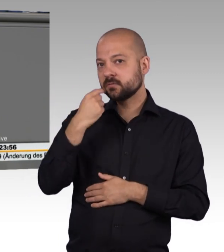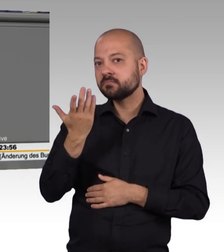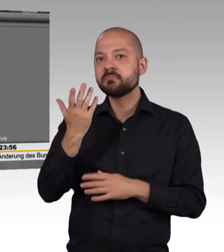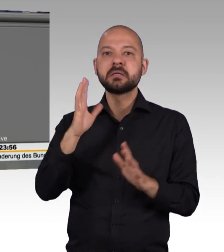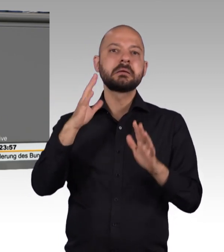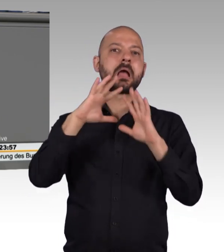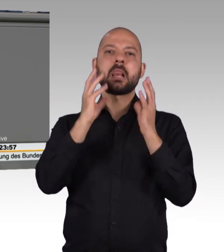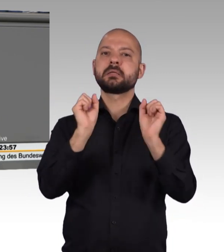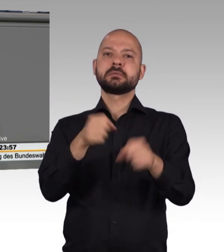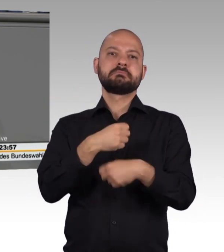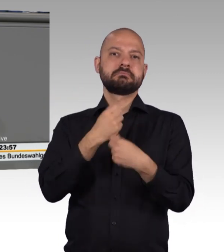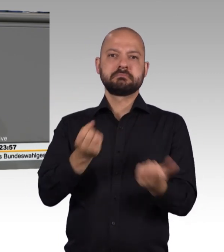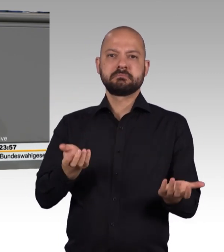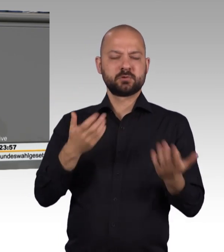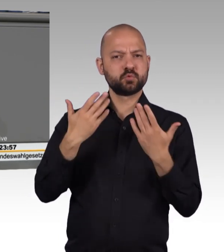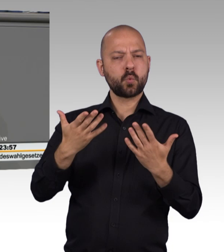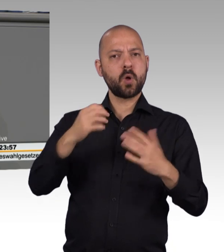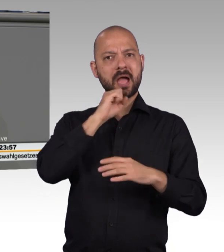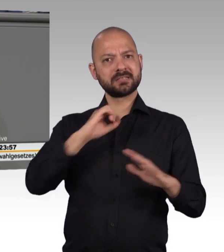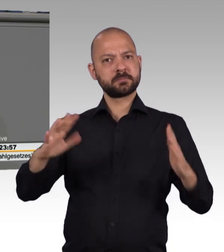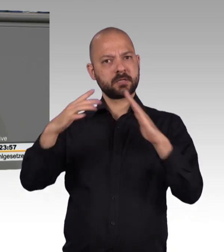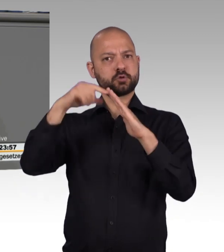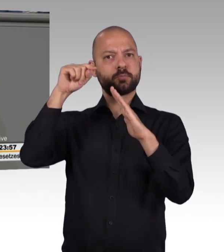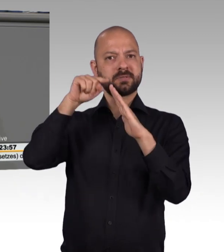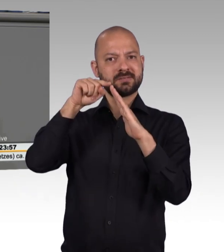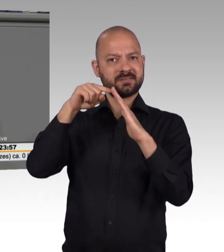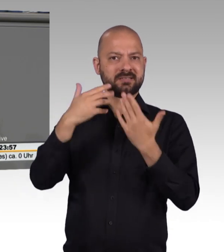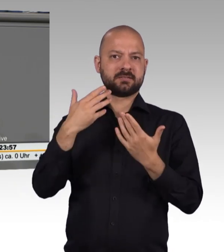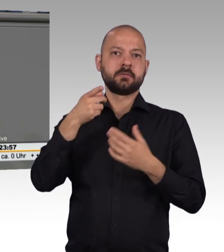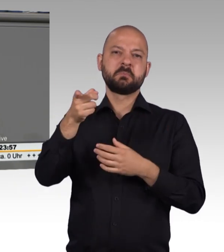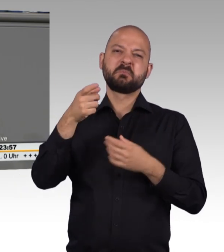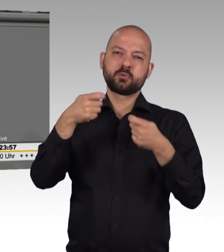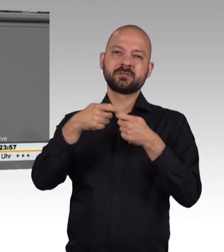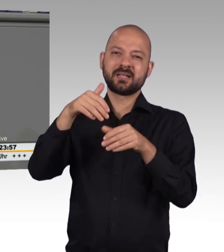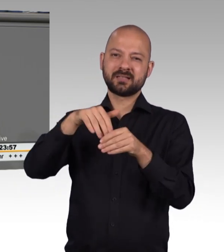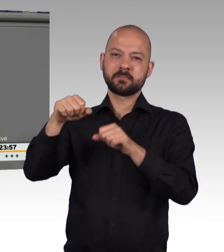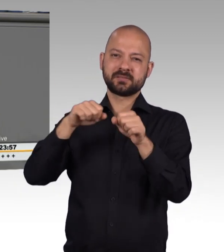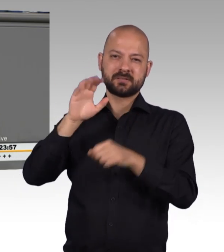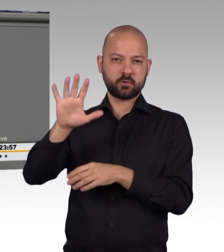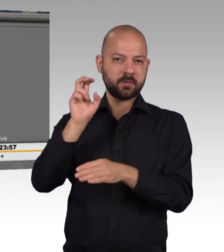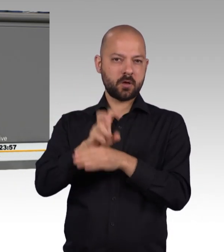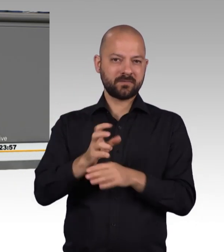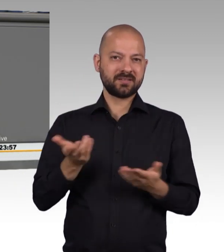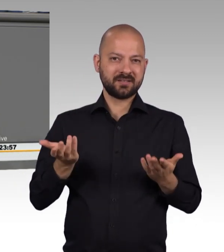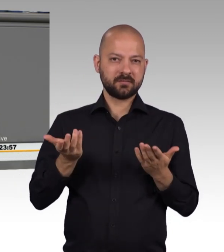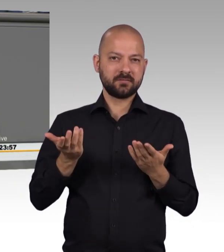Damen und Herren, war der Auftritt des Bundesinnenministeriums. Die Stellungnahme, die